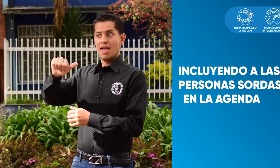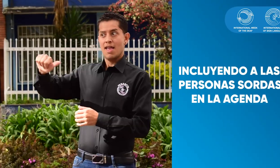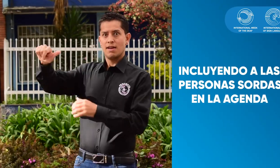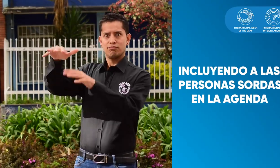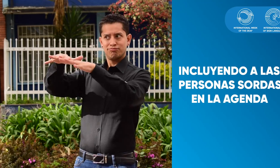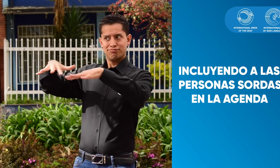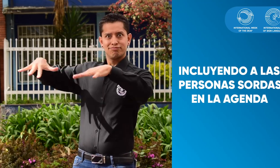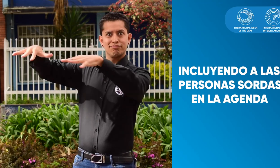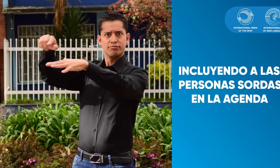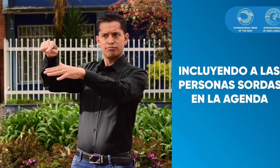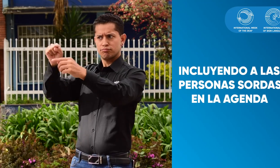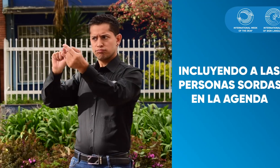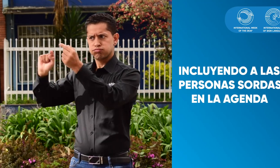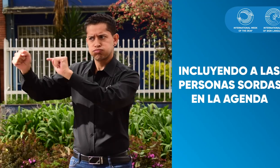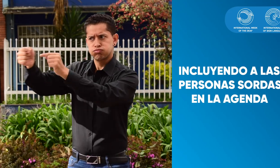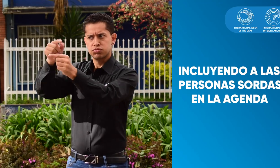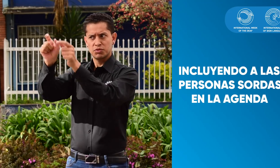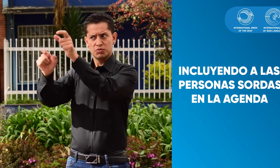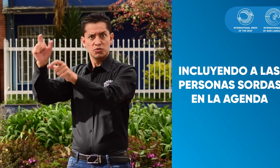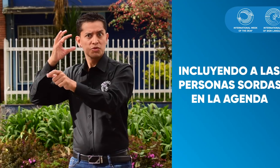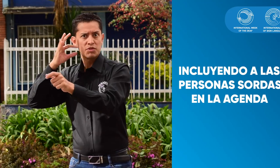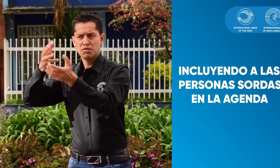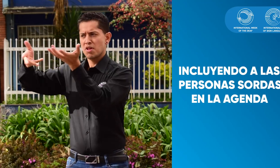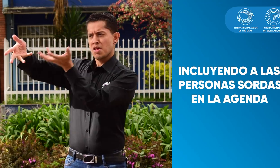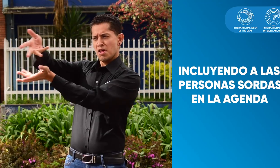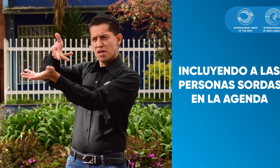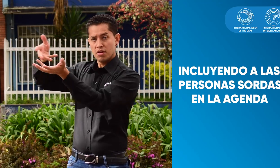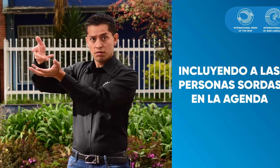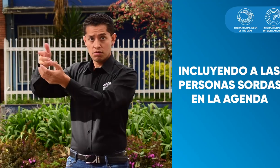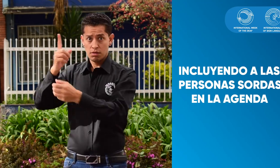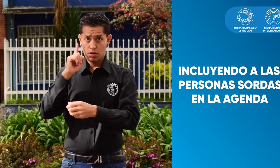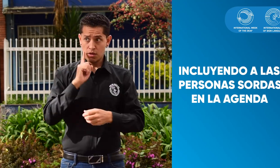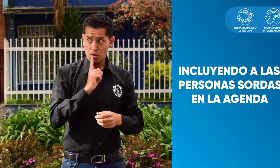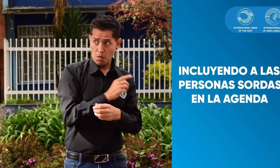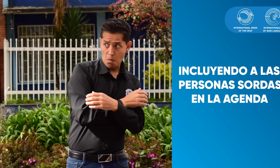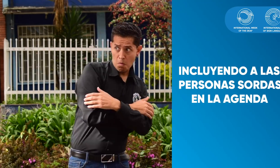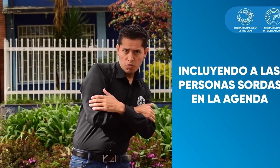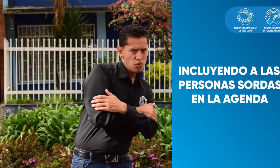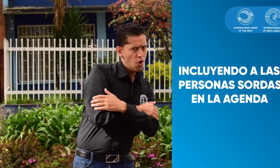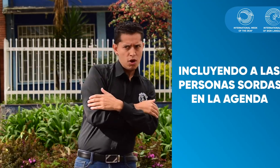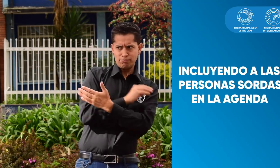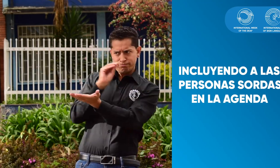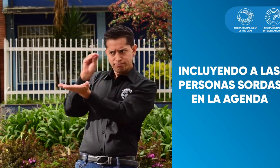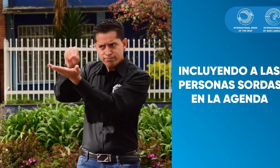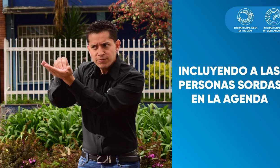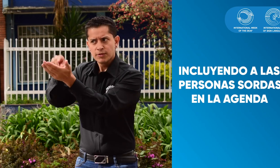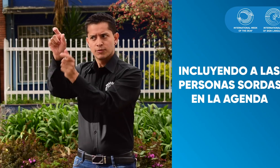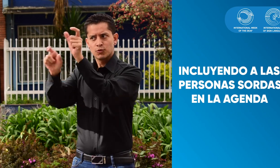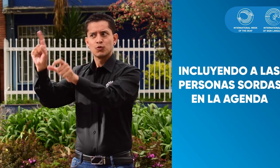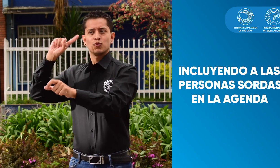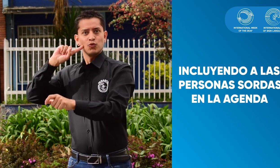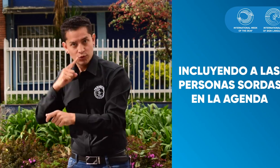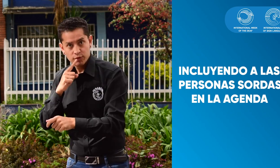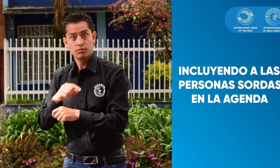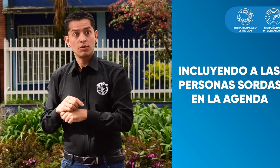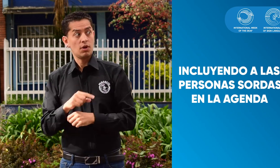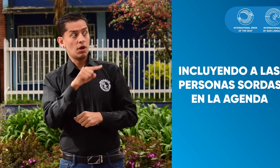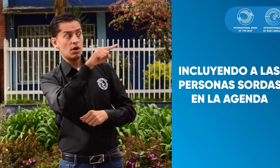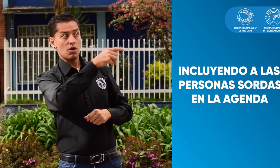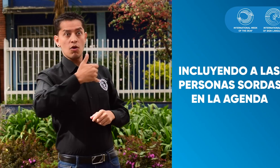Incluyendo a las personas sordas en la agenda, este tema en lo referente a las diferentes poblaciones.